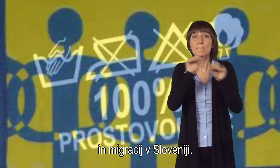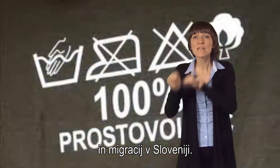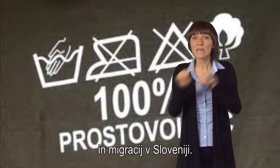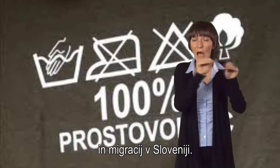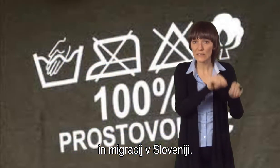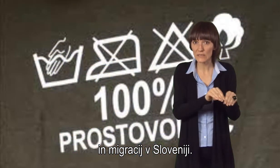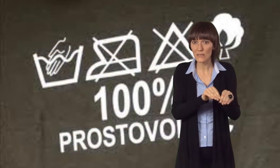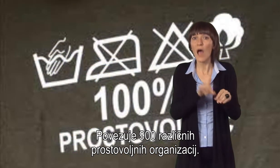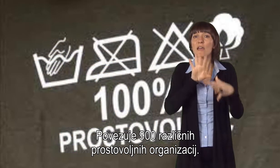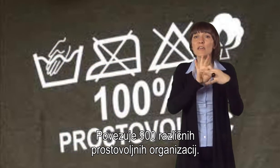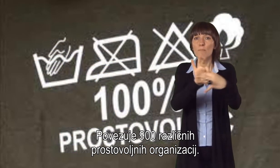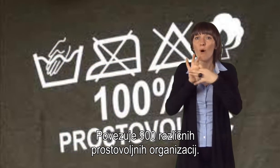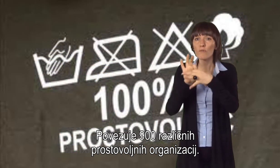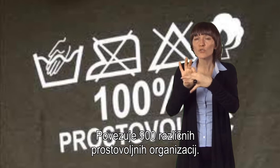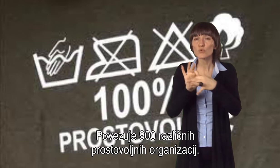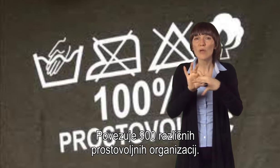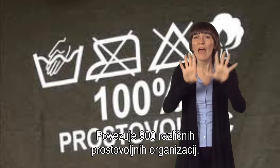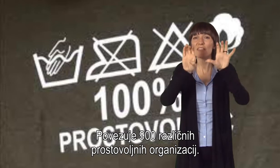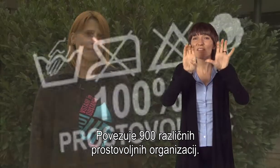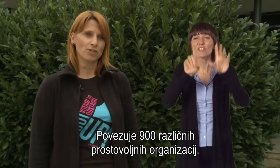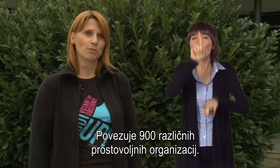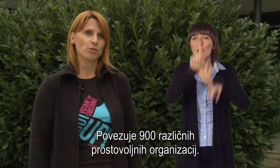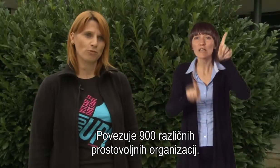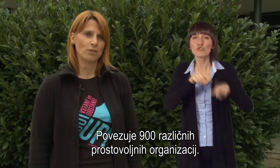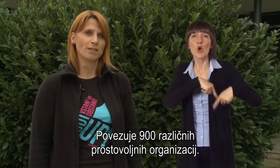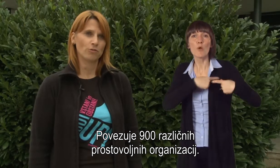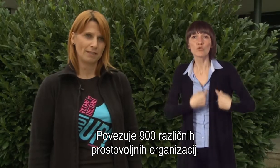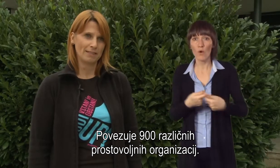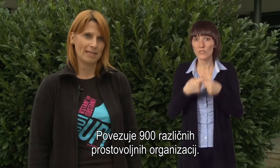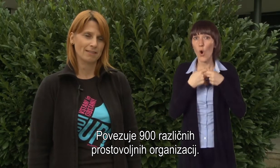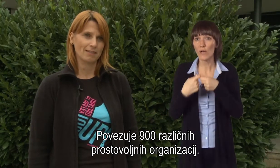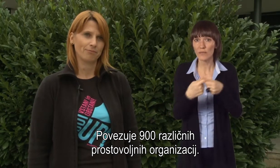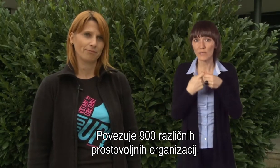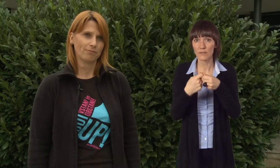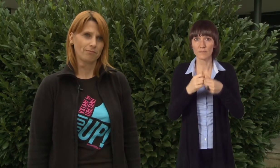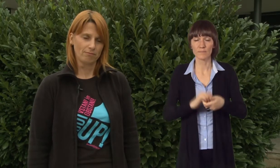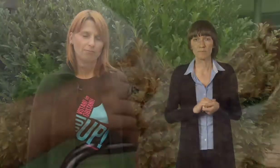migracij, predvsem pa povezuje skoraj 900 različnih prostovoljskih organizacij.